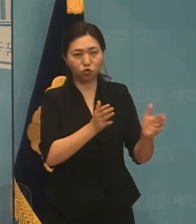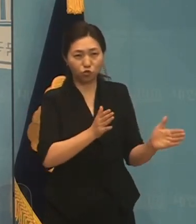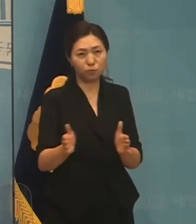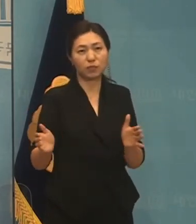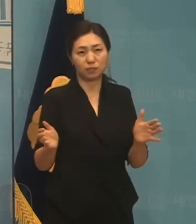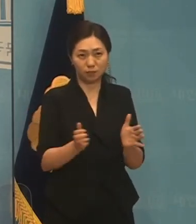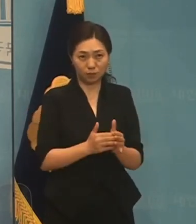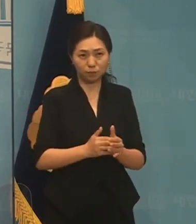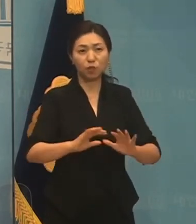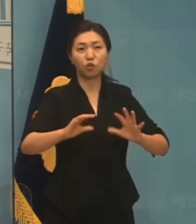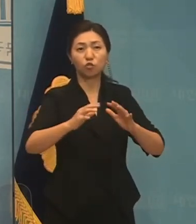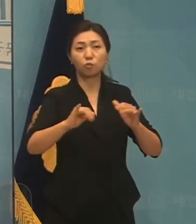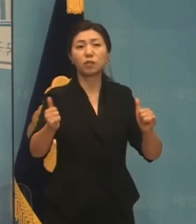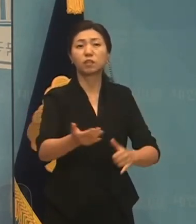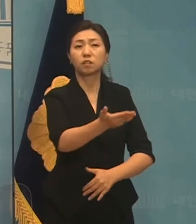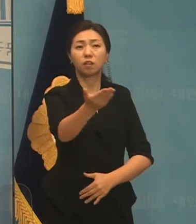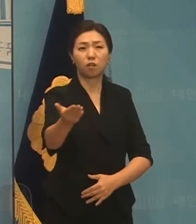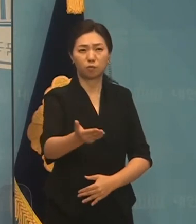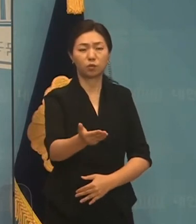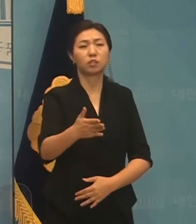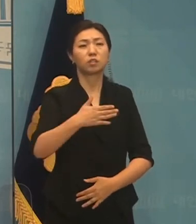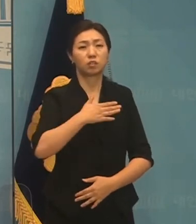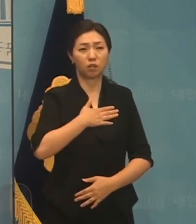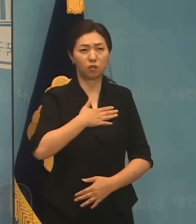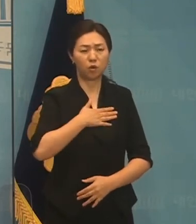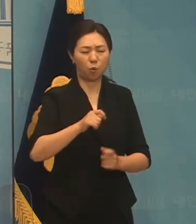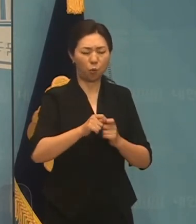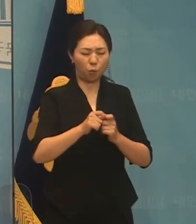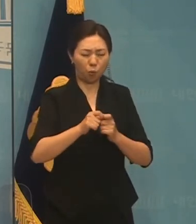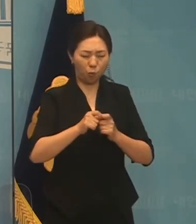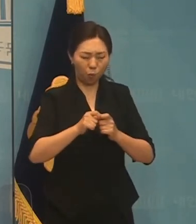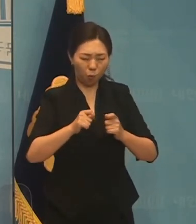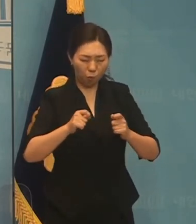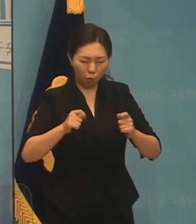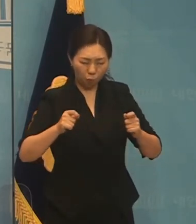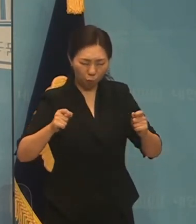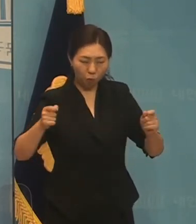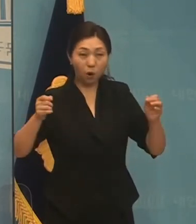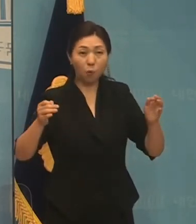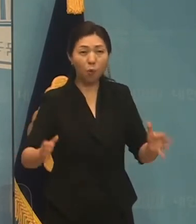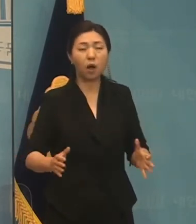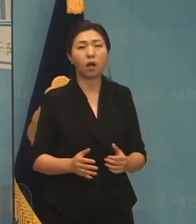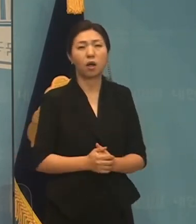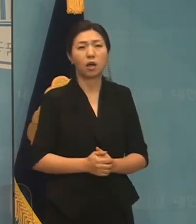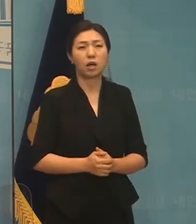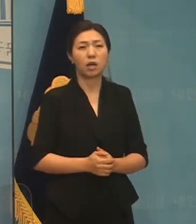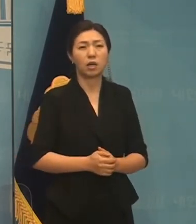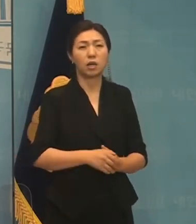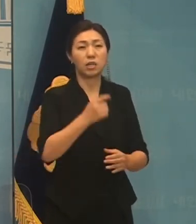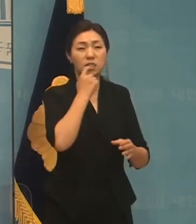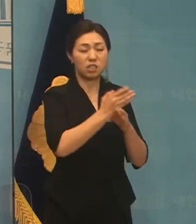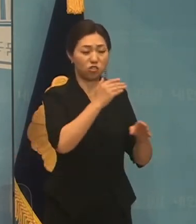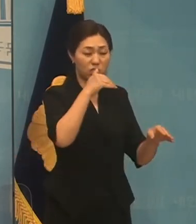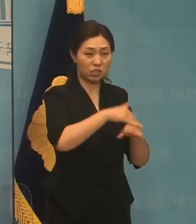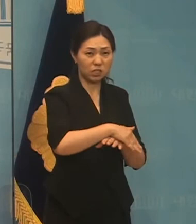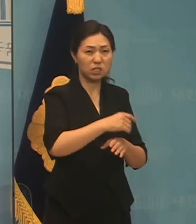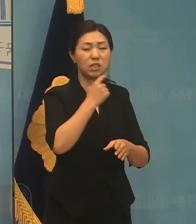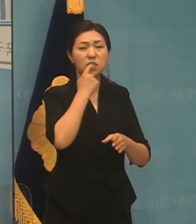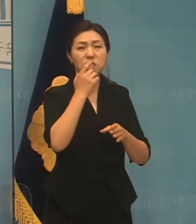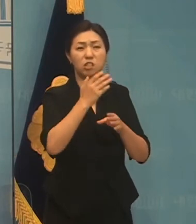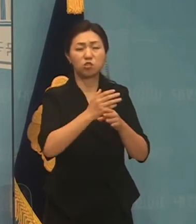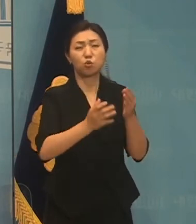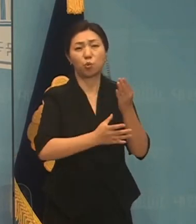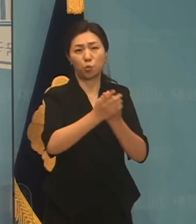국민들, 저는 오랜 기간 민주화와 민족통일, 그리고 서민대중의